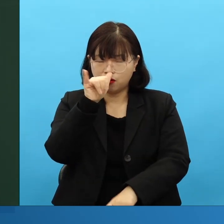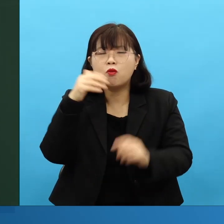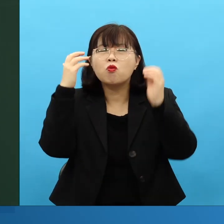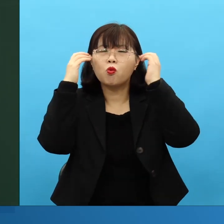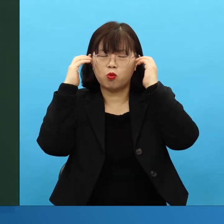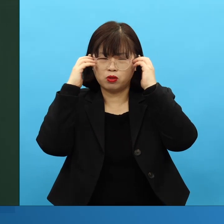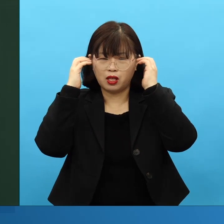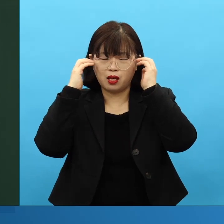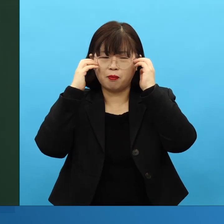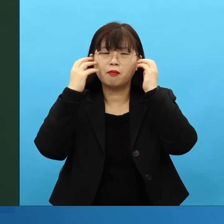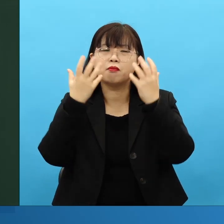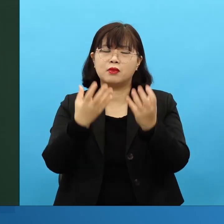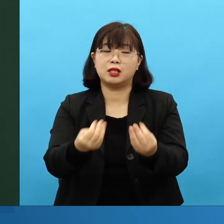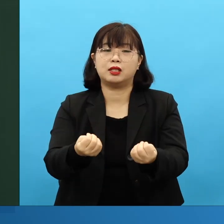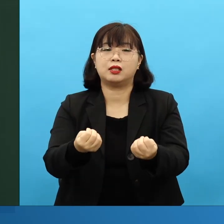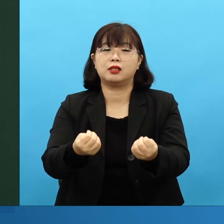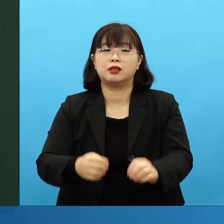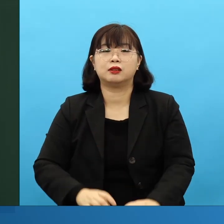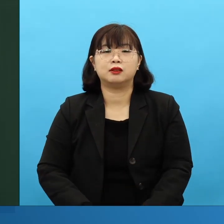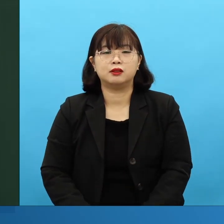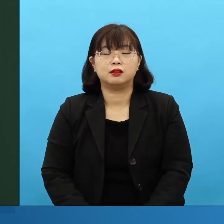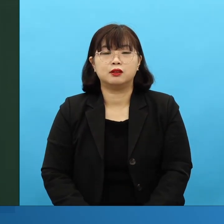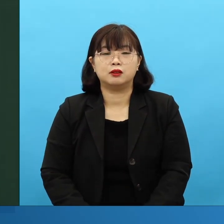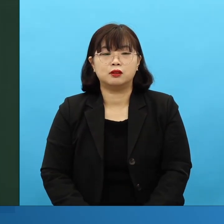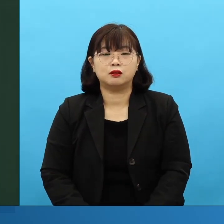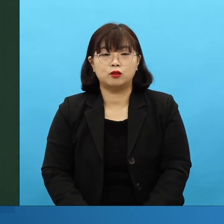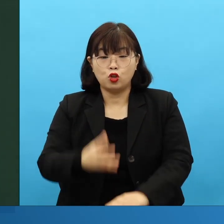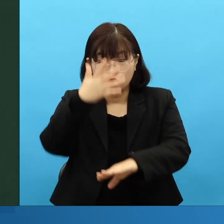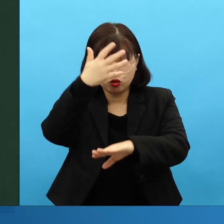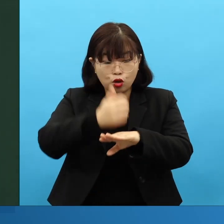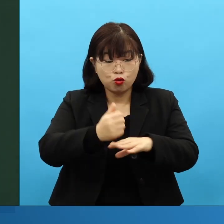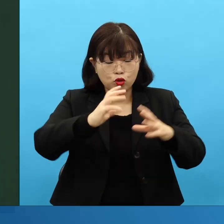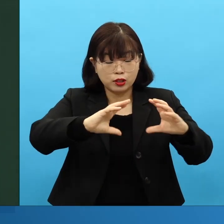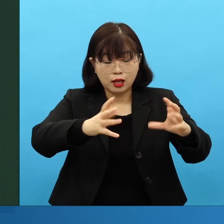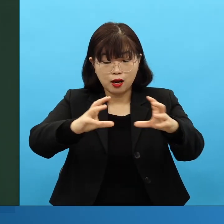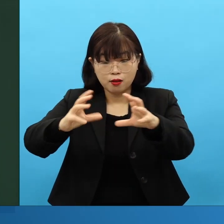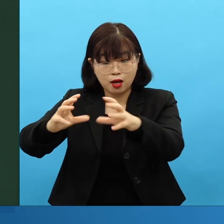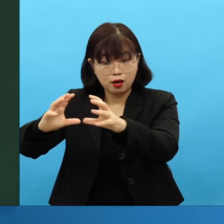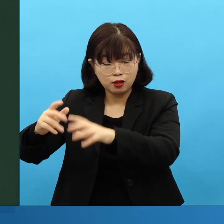그러고, 슬슬 세계교회는 문 닫고 있습니다. 나와야